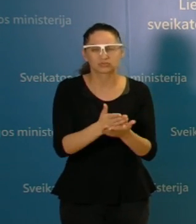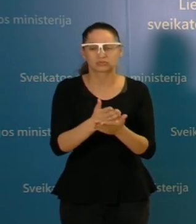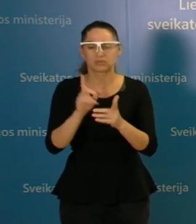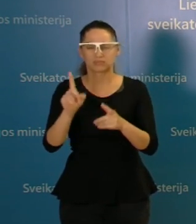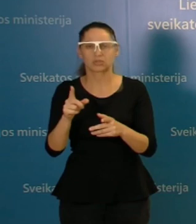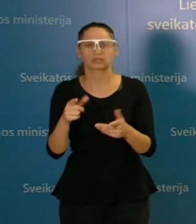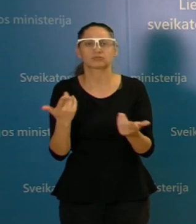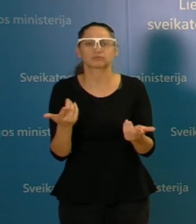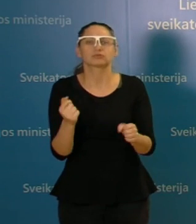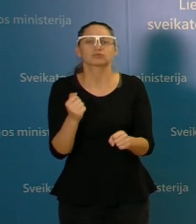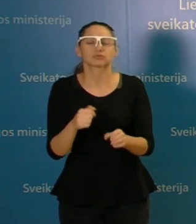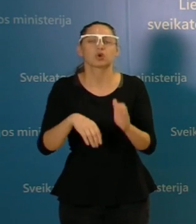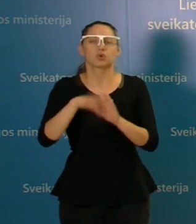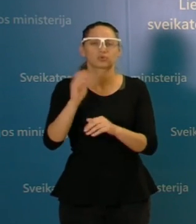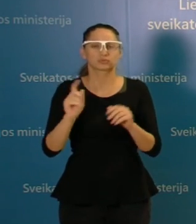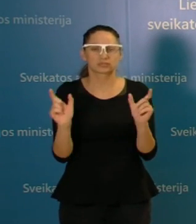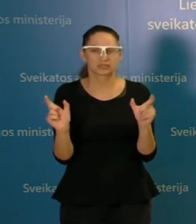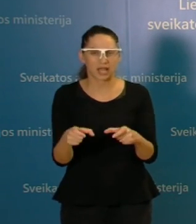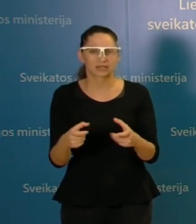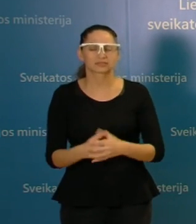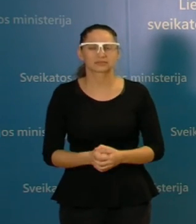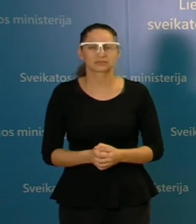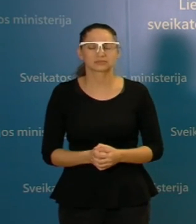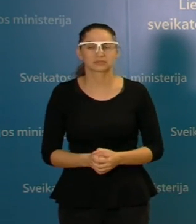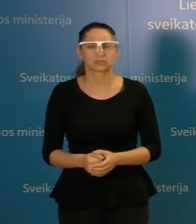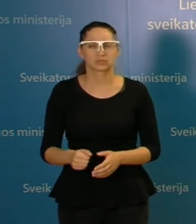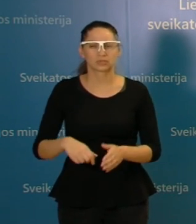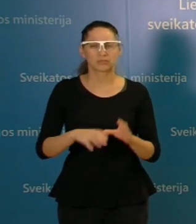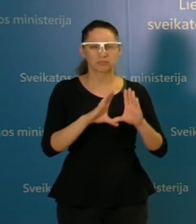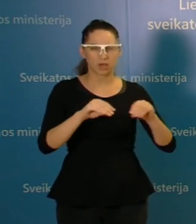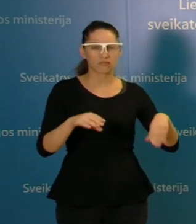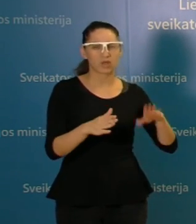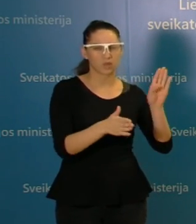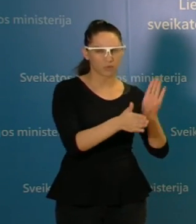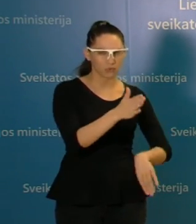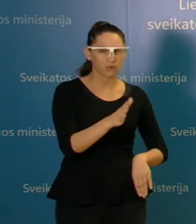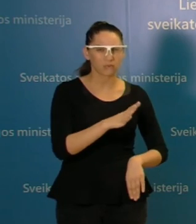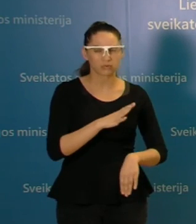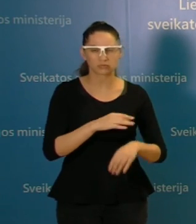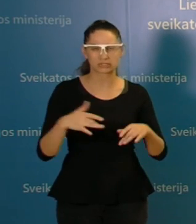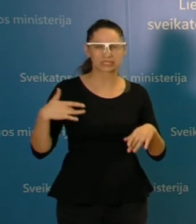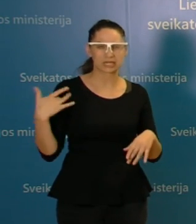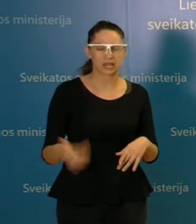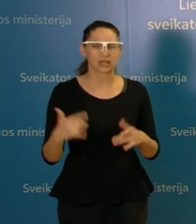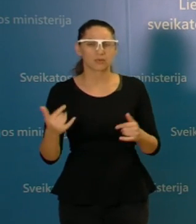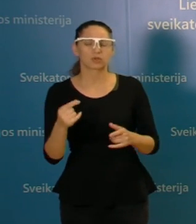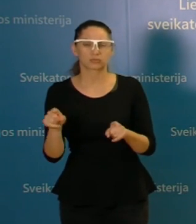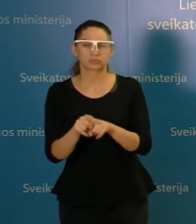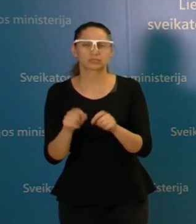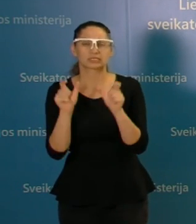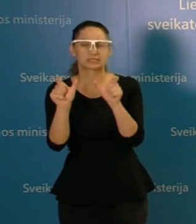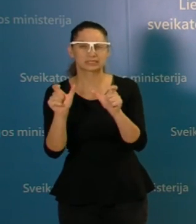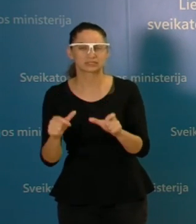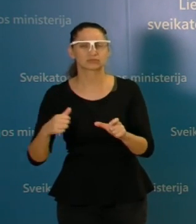kaip karantinas. Tegul jis būna kažgal ir mažesnis negu pavasarį, bet vis tiek tai yra apribojimai, kurie riboja